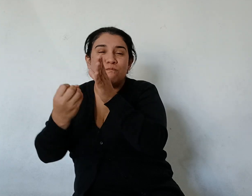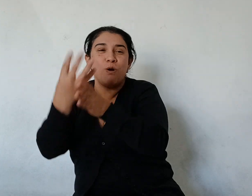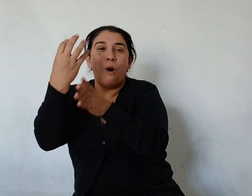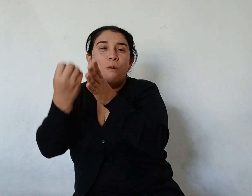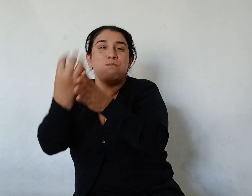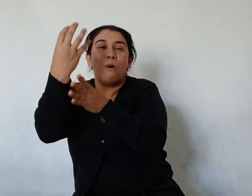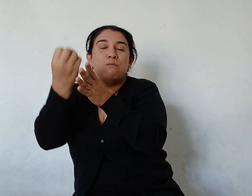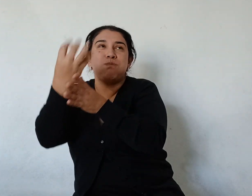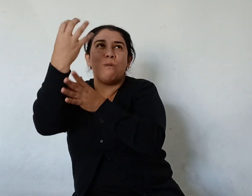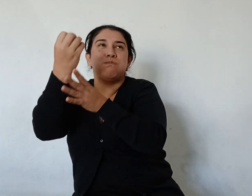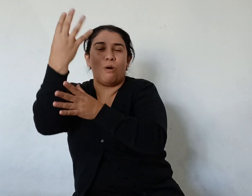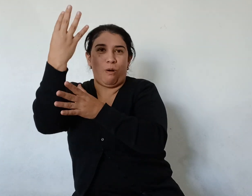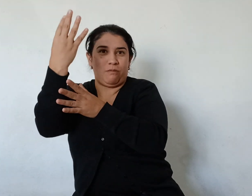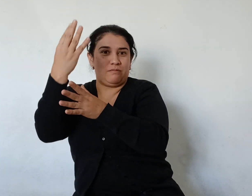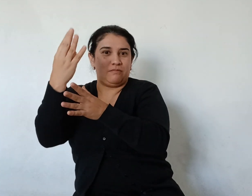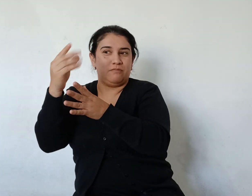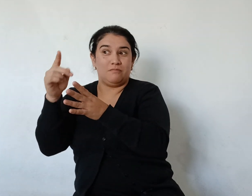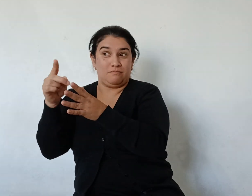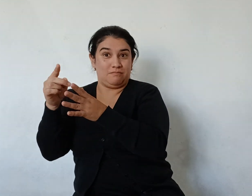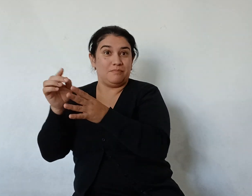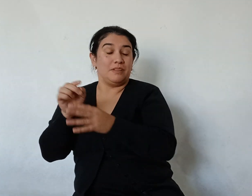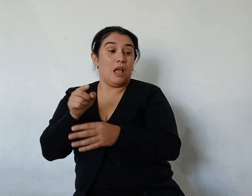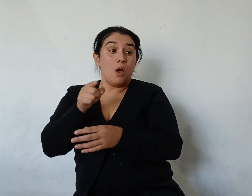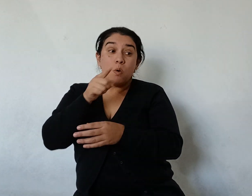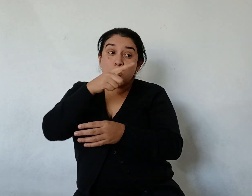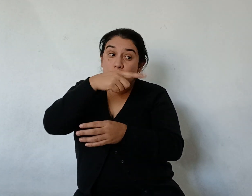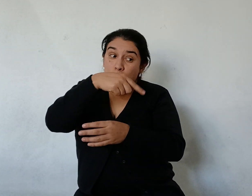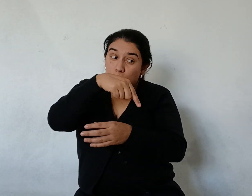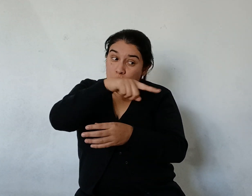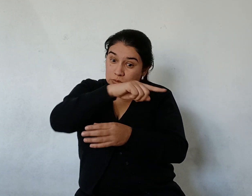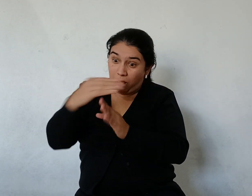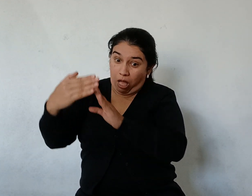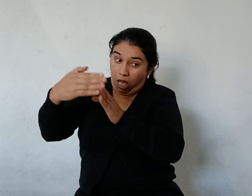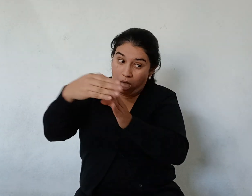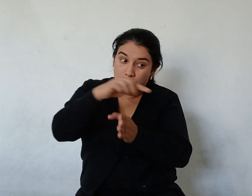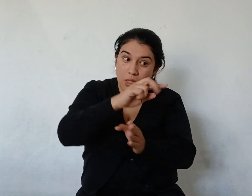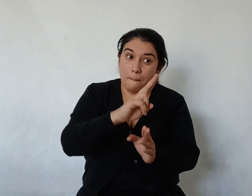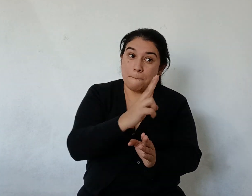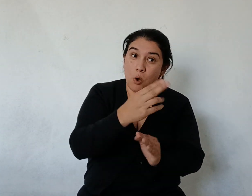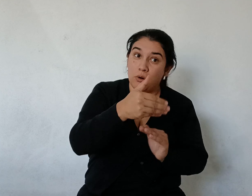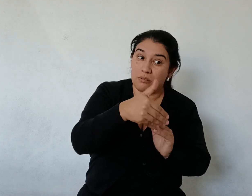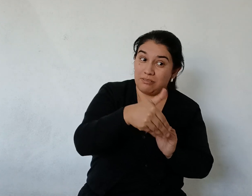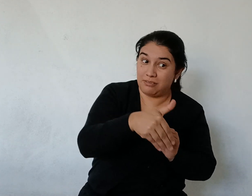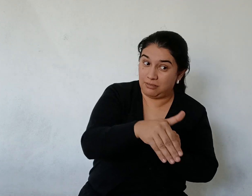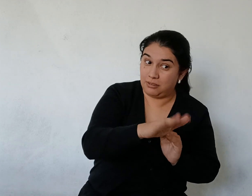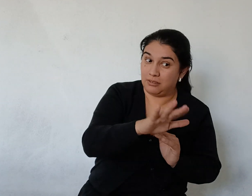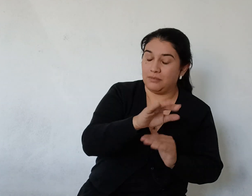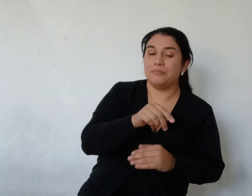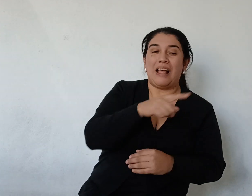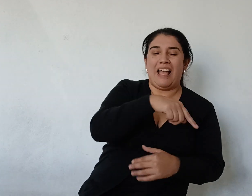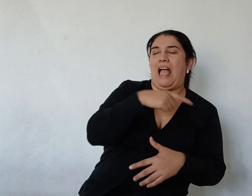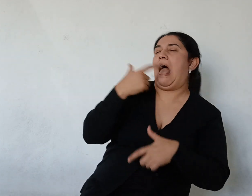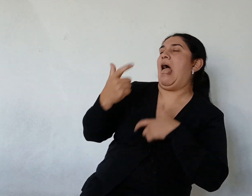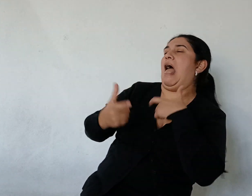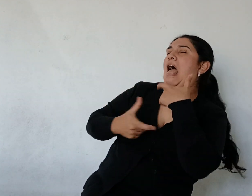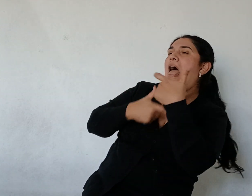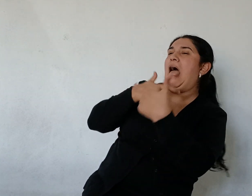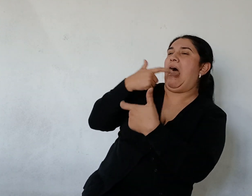seguía pasando Pero los yacarés se echaron a reír Porque creyeron que el viejo se había vuelto loco Porque se iban a